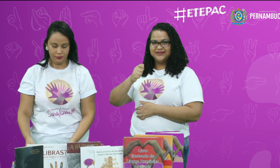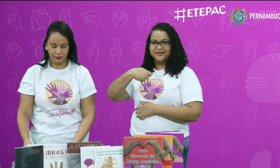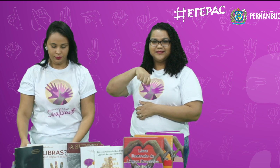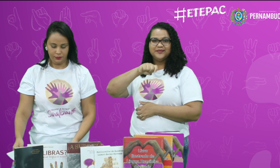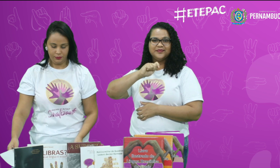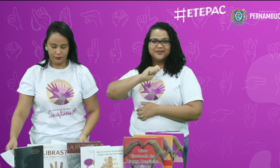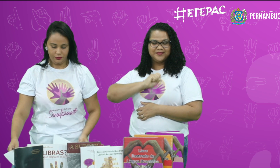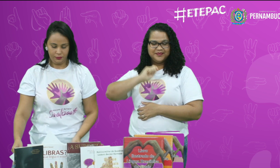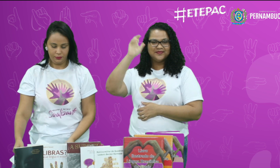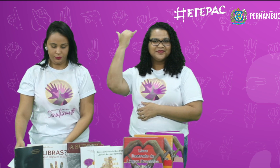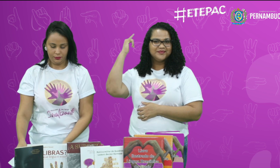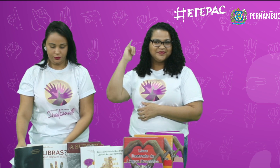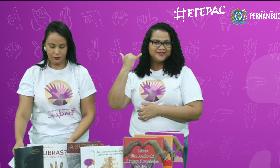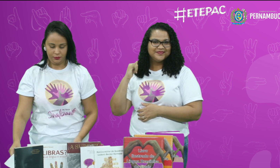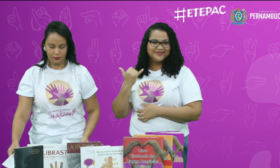Esse é o meu sinal.